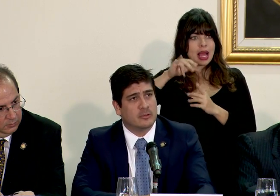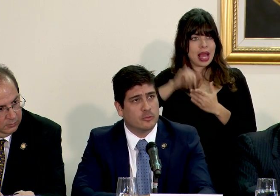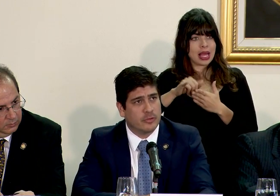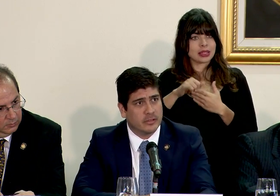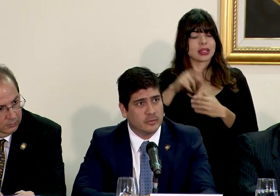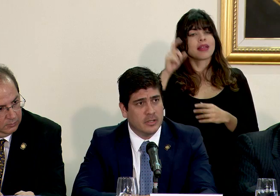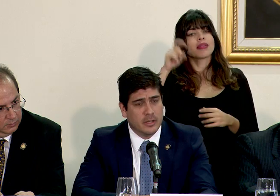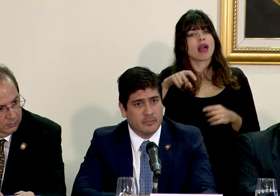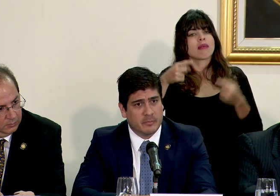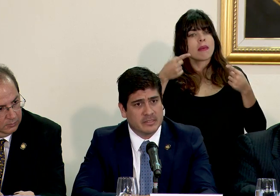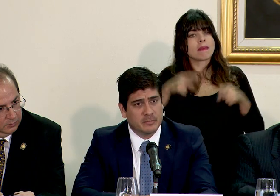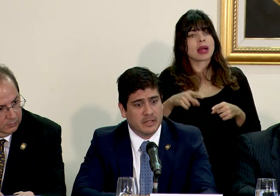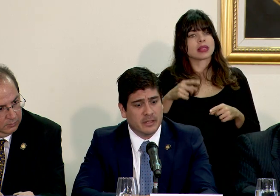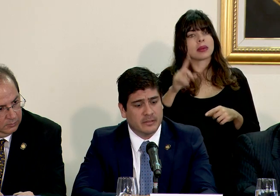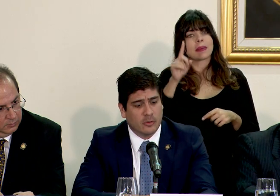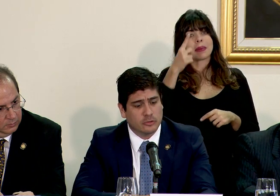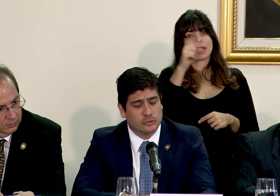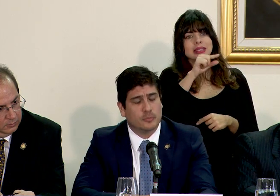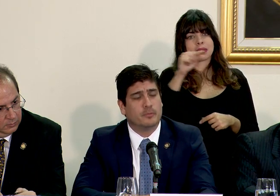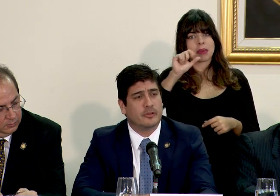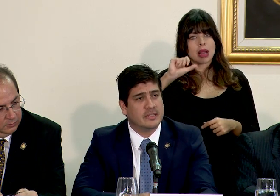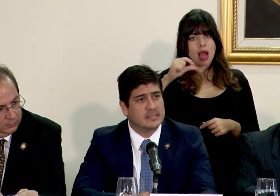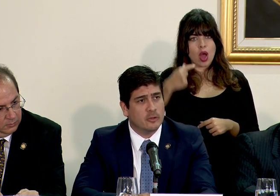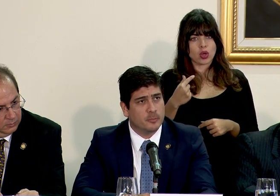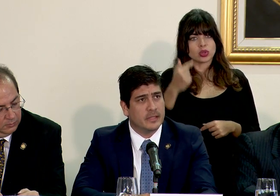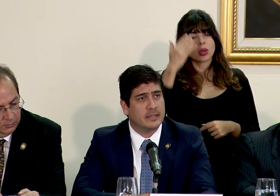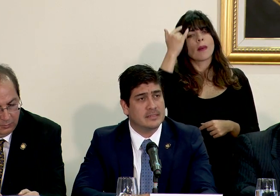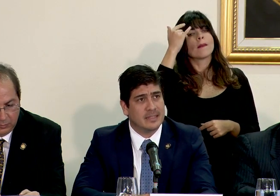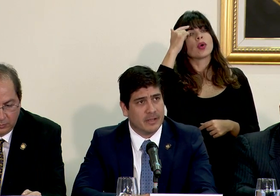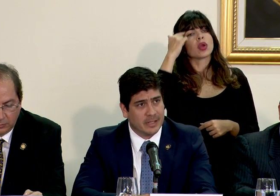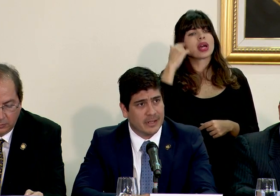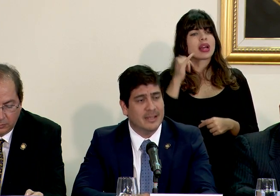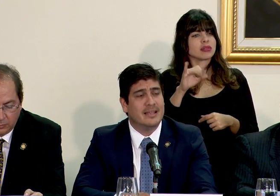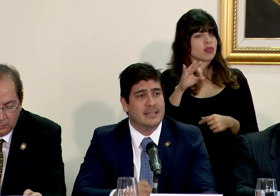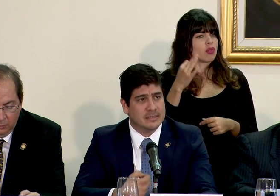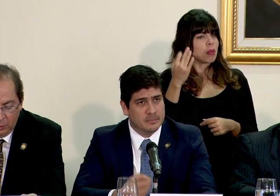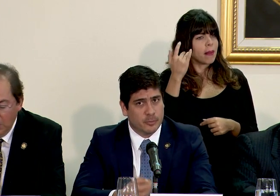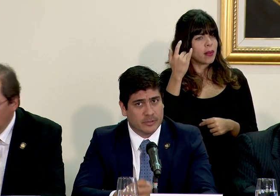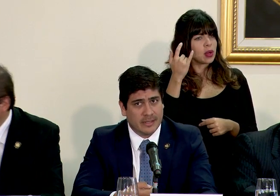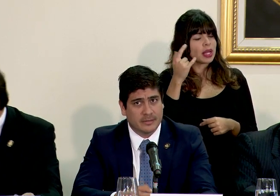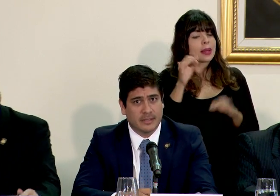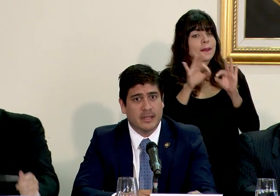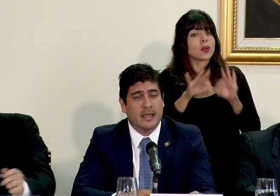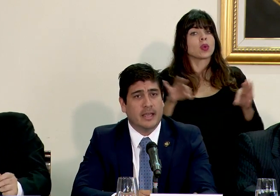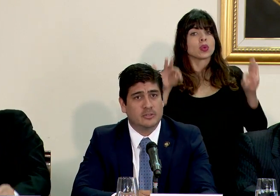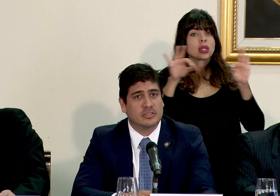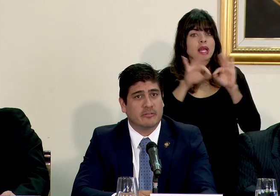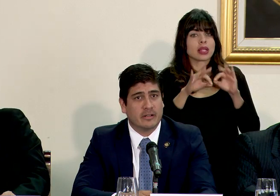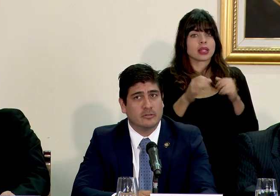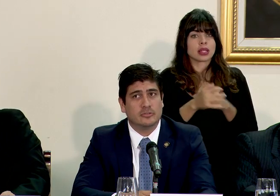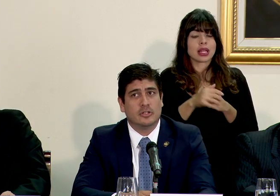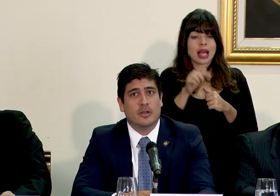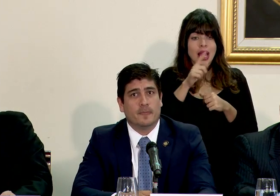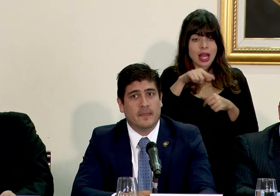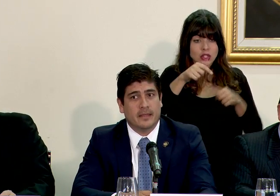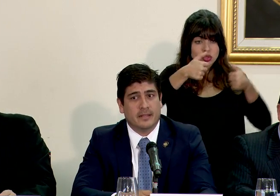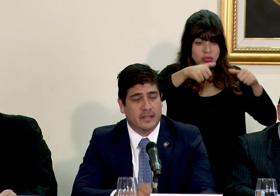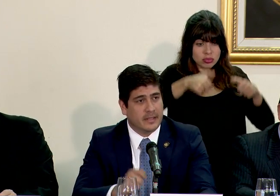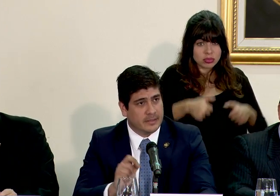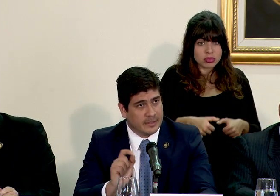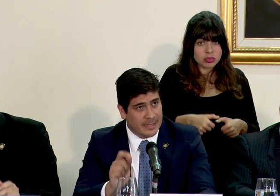lo cual debería estar ocurriendo primera semana de agosto. ¿Por qué se adopta de esta manera? y es importante estos arreglos